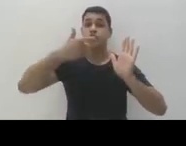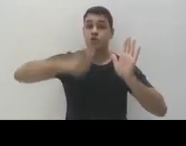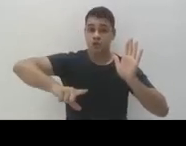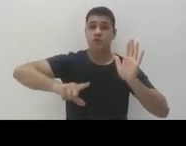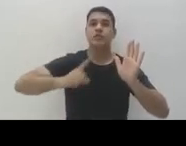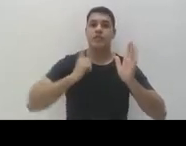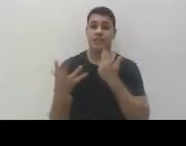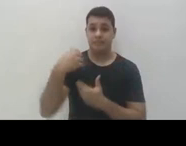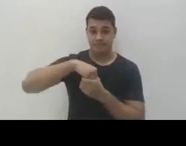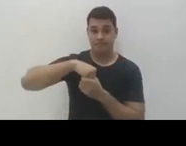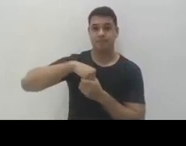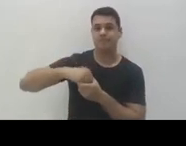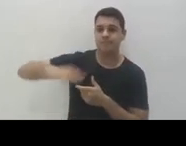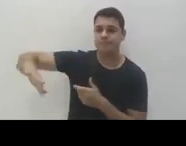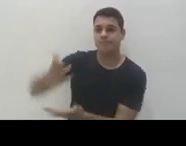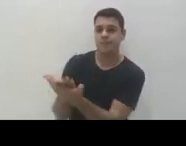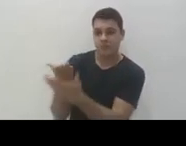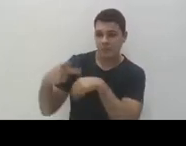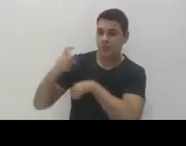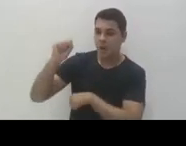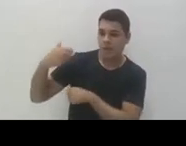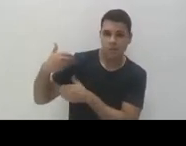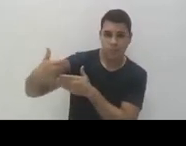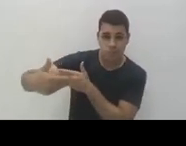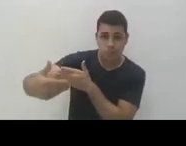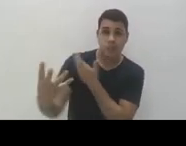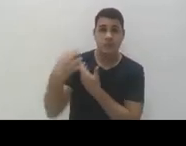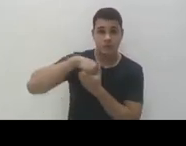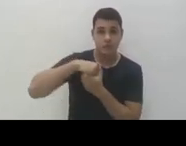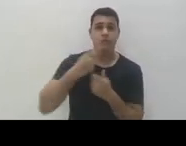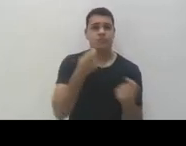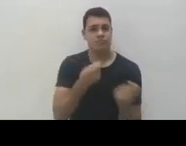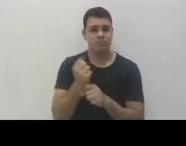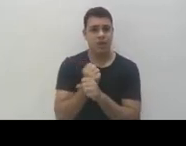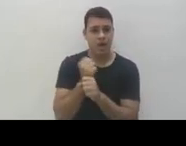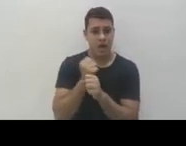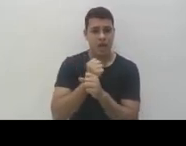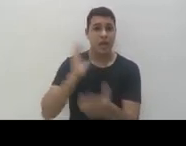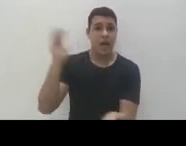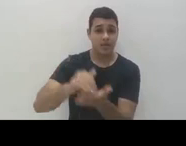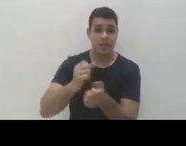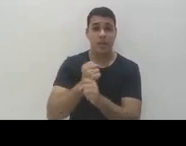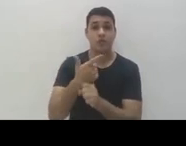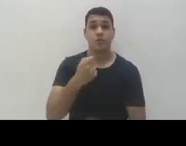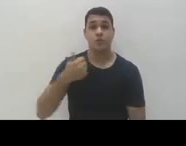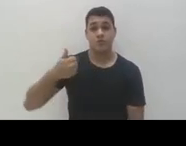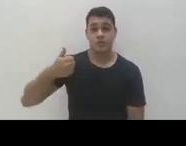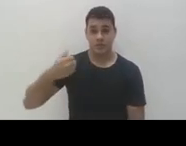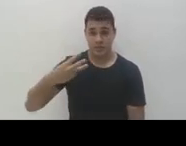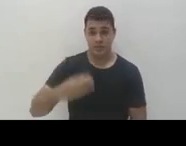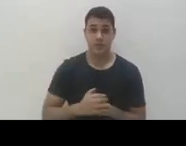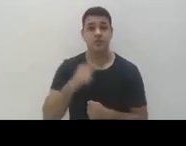censo e das residências, com os mesmos percentuais atualizando o ano, para chegar até 2023, o percentual de